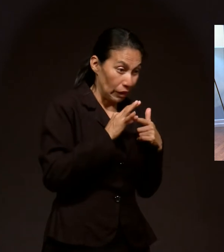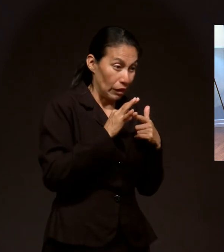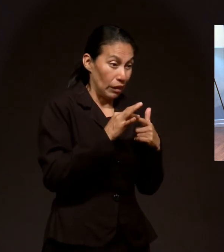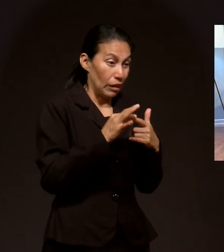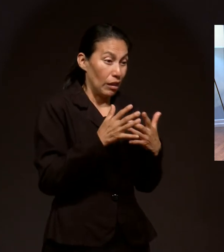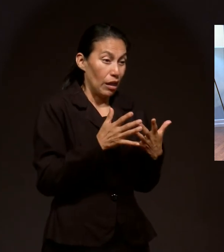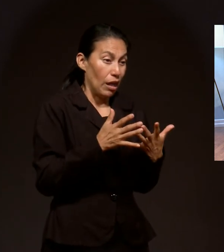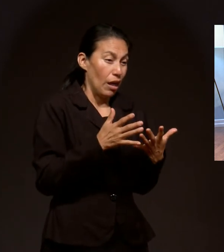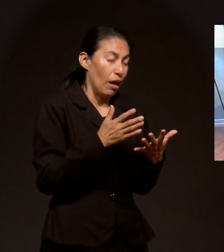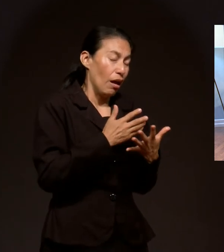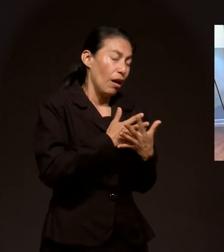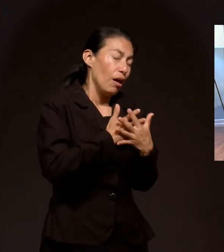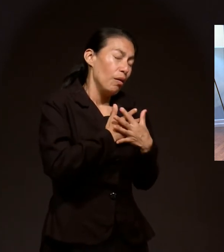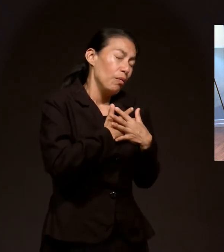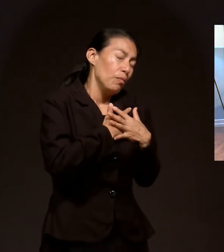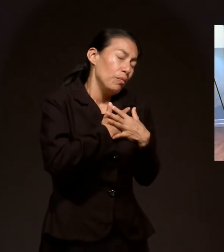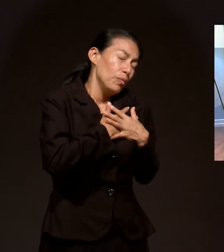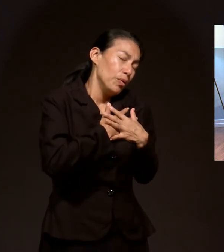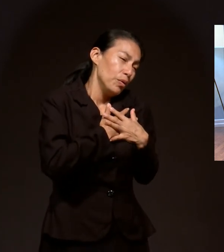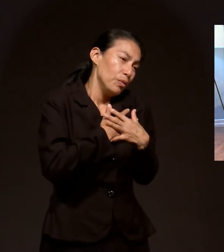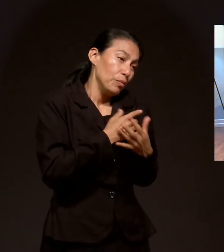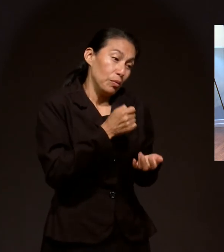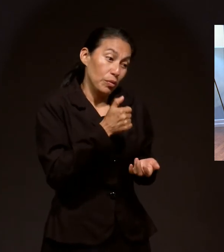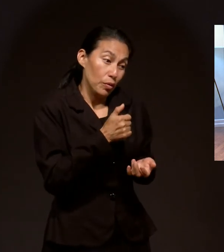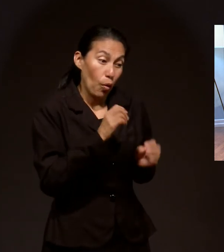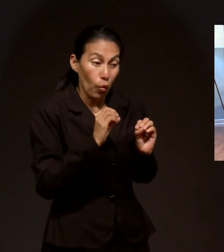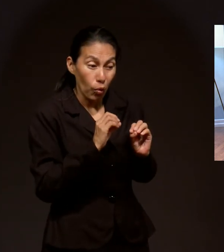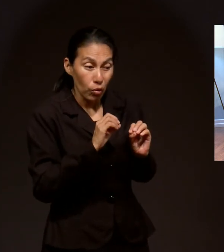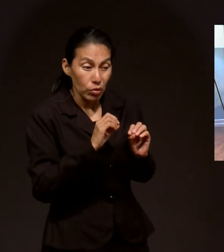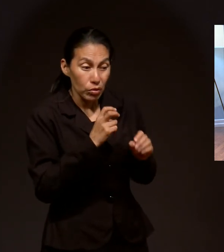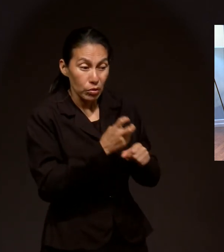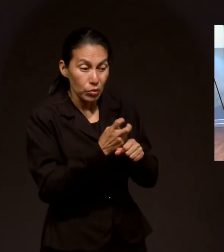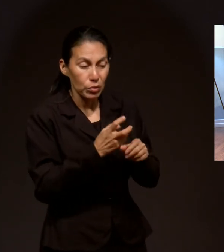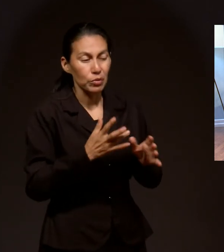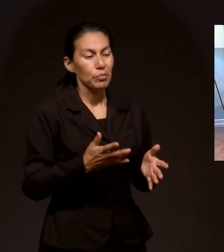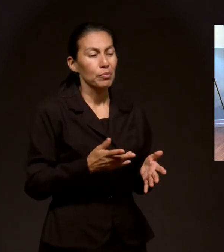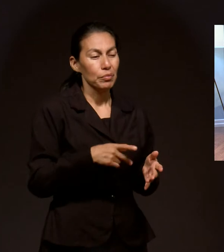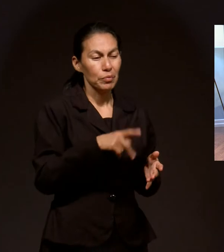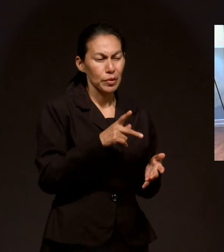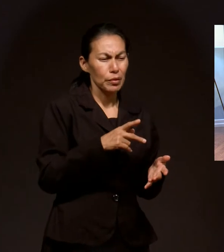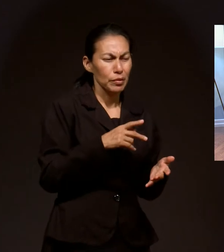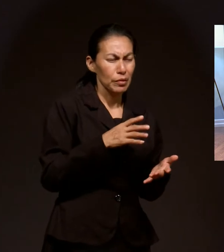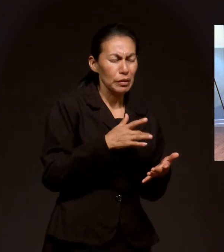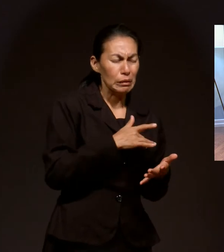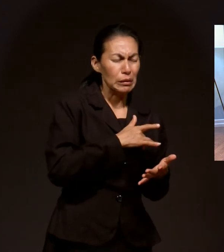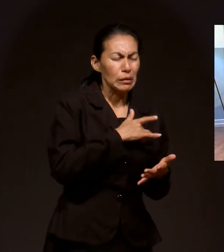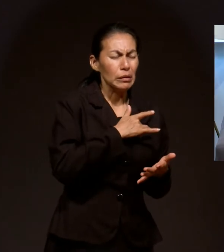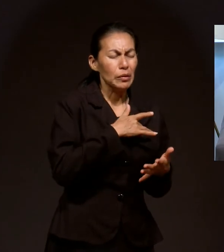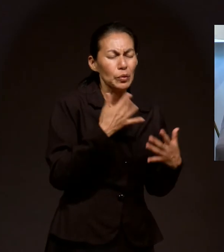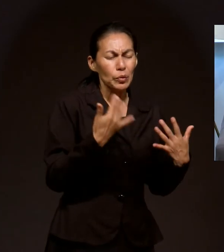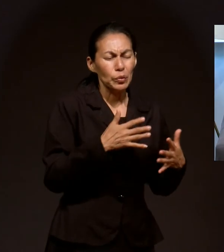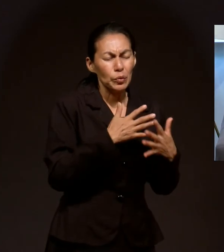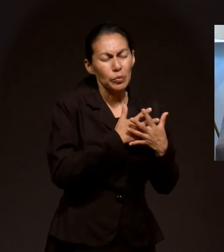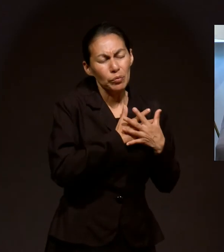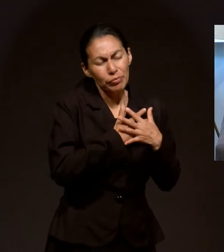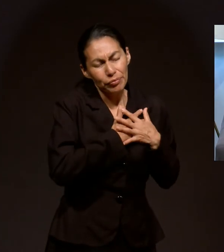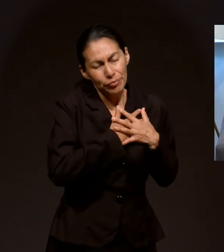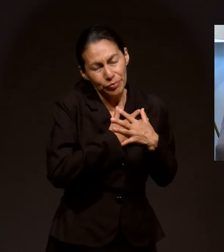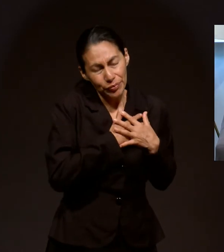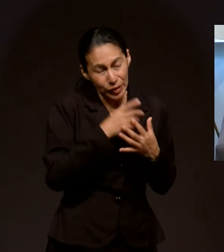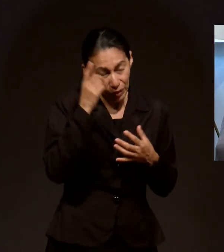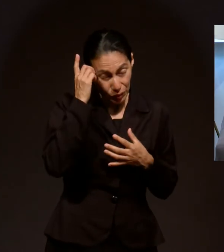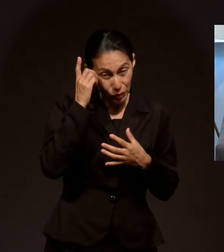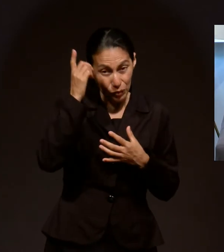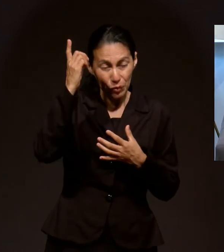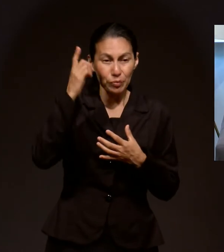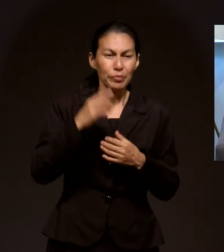O segundo en ese caso, pero que recuerda el primer amor, ¿no? Así es. Entonces, ¿qué pasó allí?